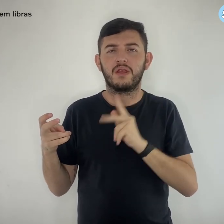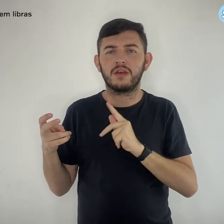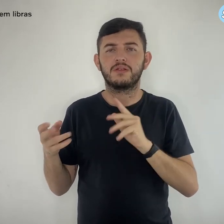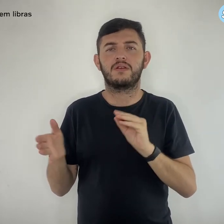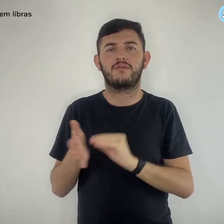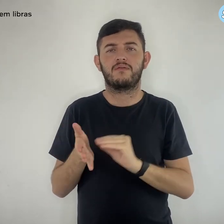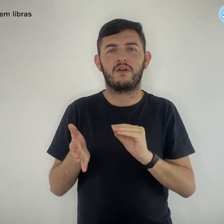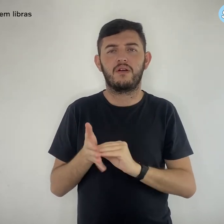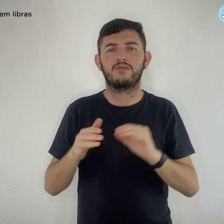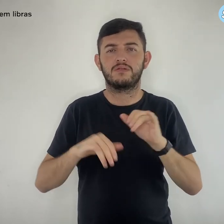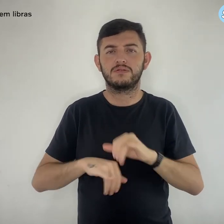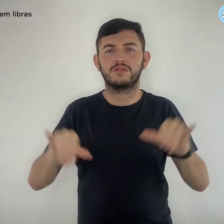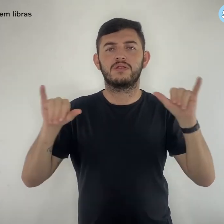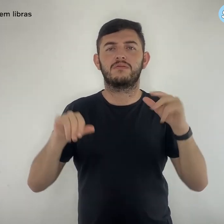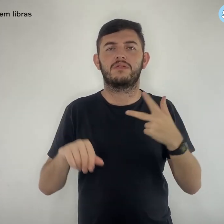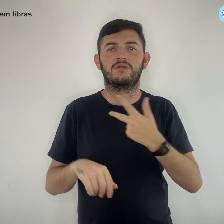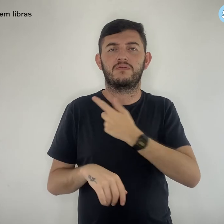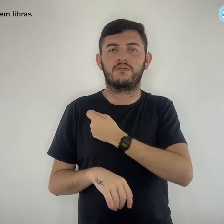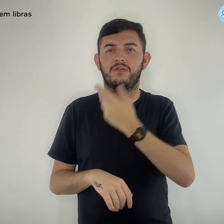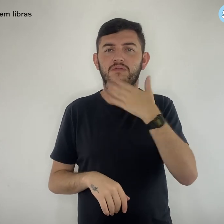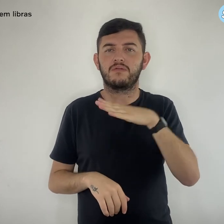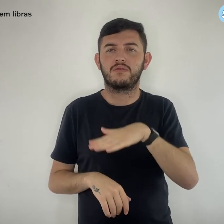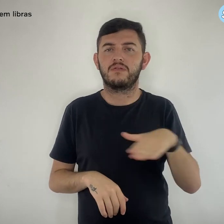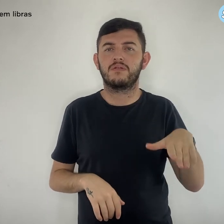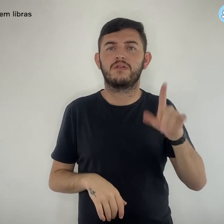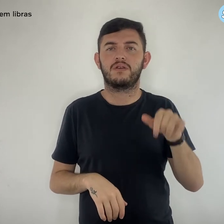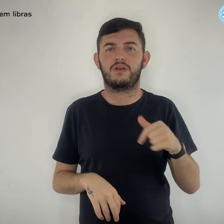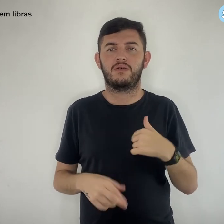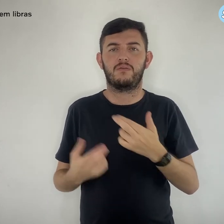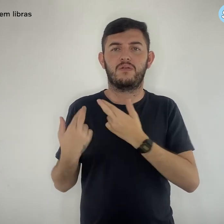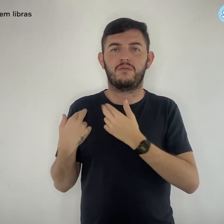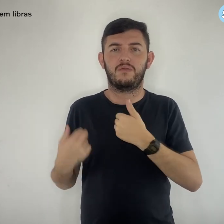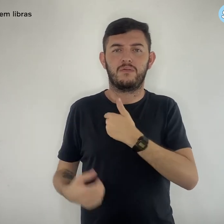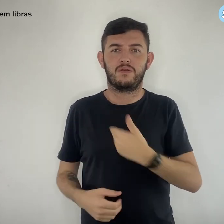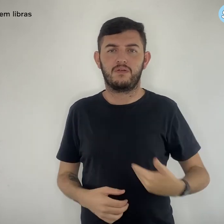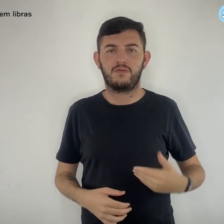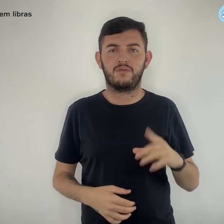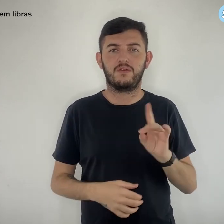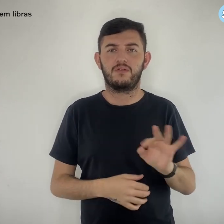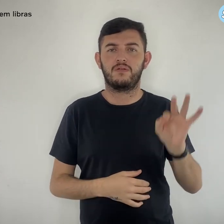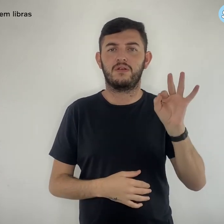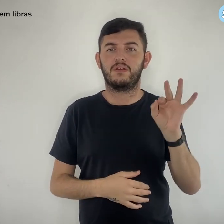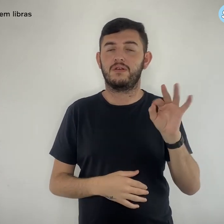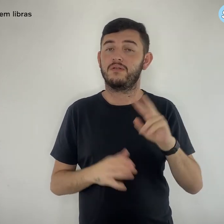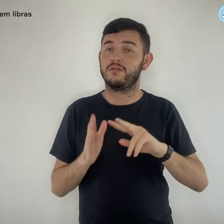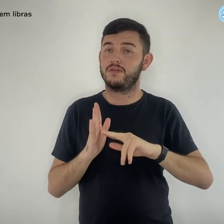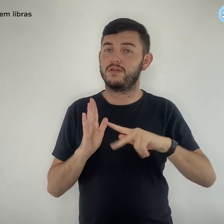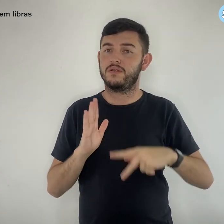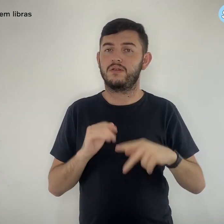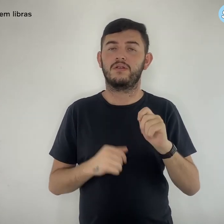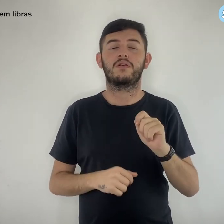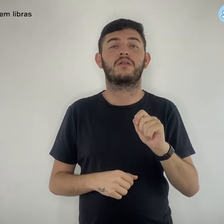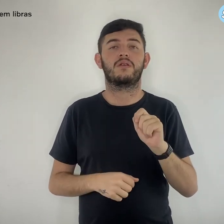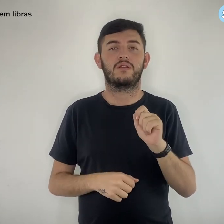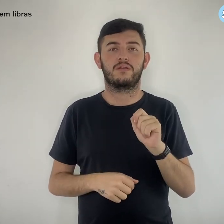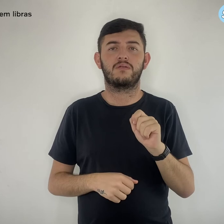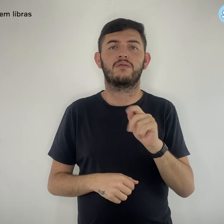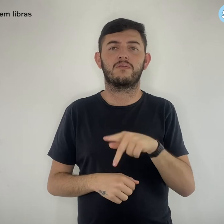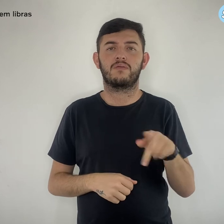lentidão e a ausência de campanhas de vacinação infantil por parte do governo do Distrito Federal, o